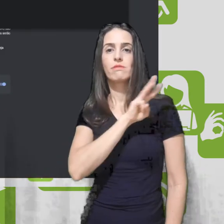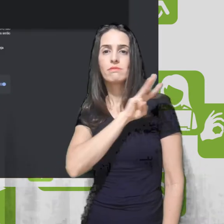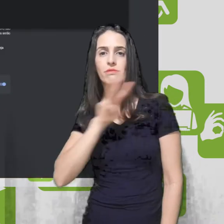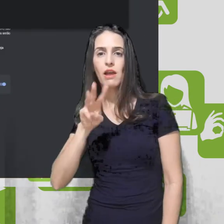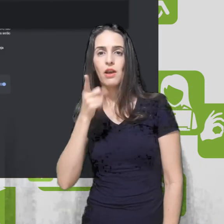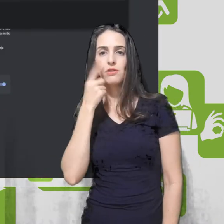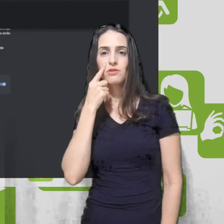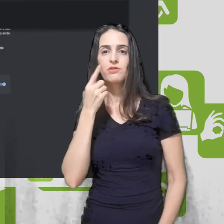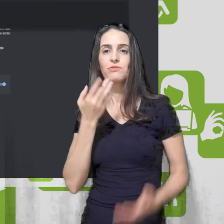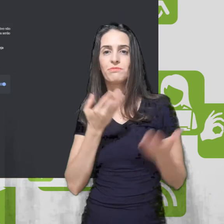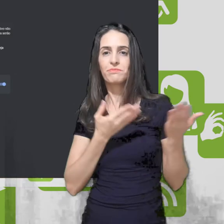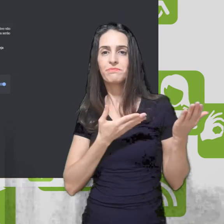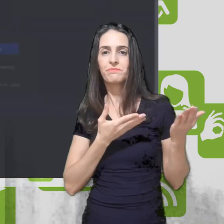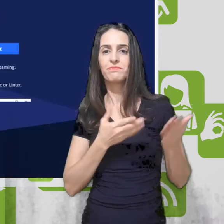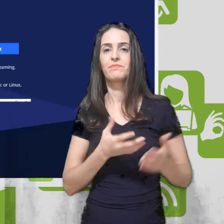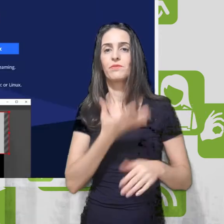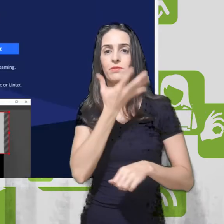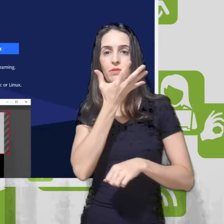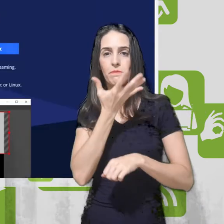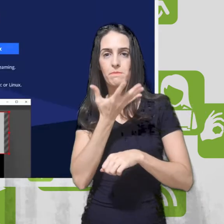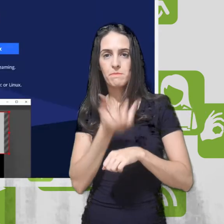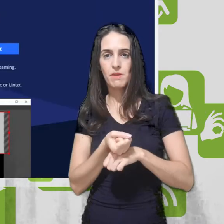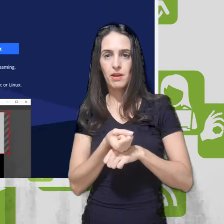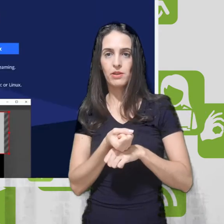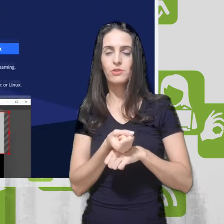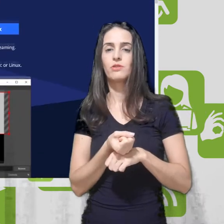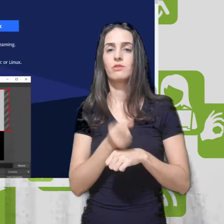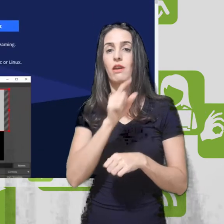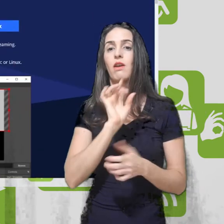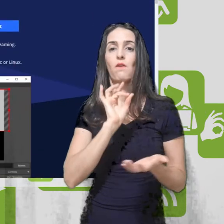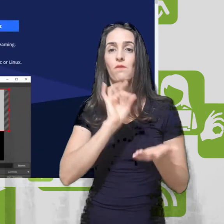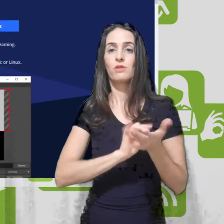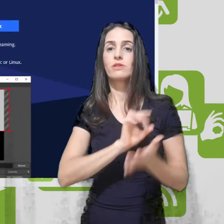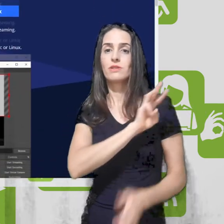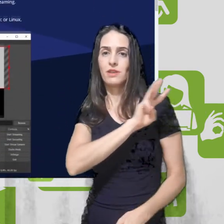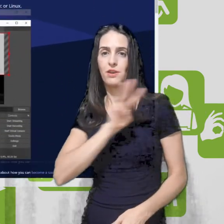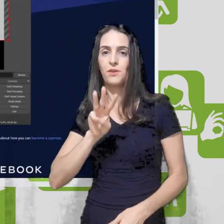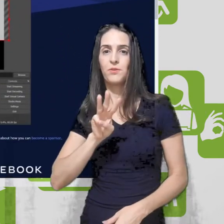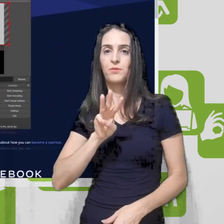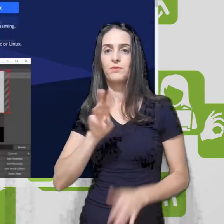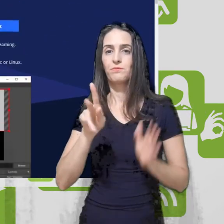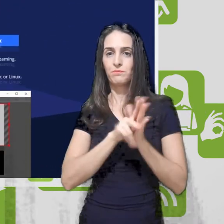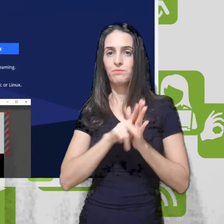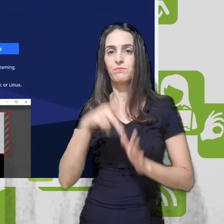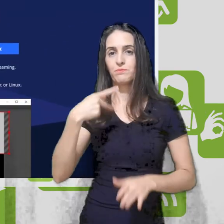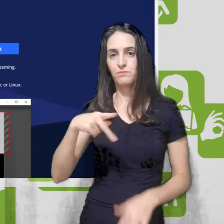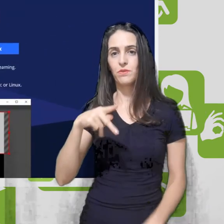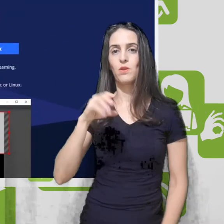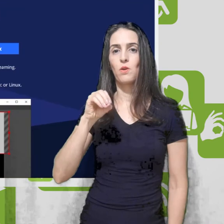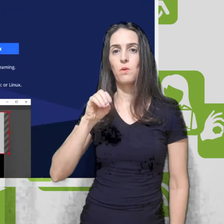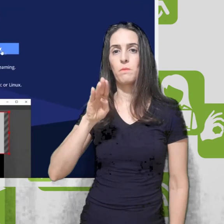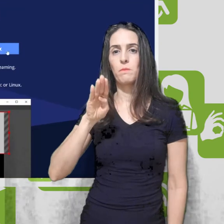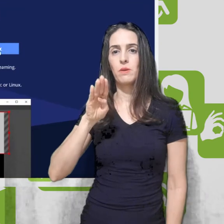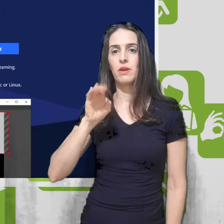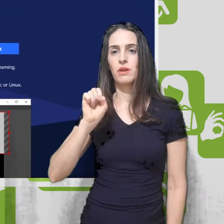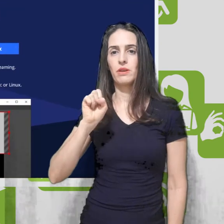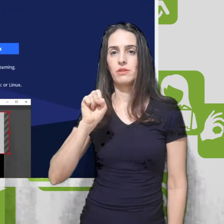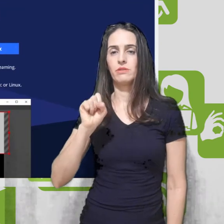é o site oficial do OBS Studio. Aqui tem várias versões.